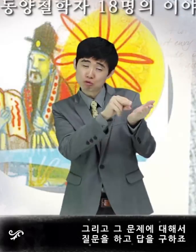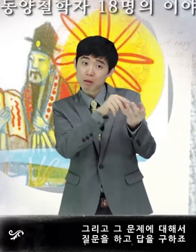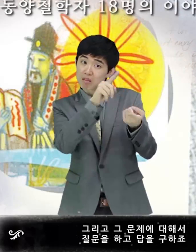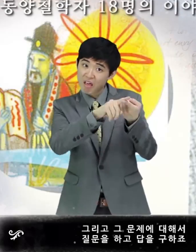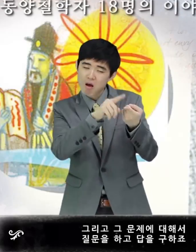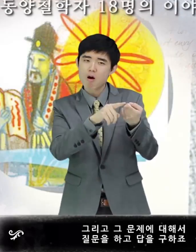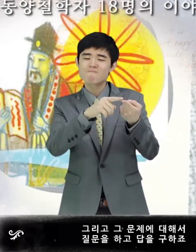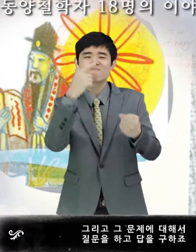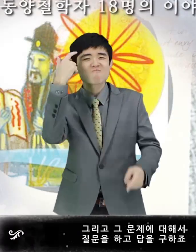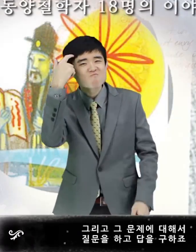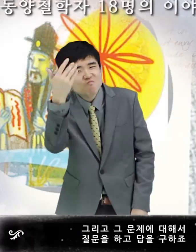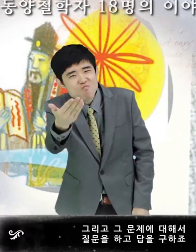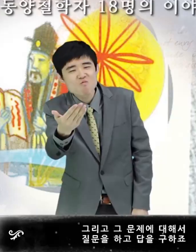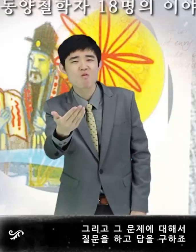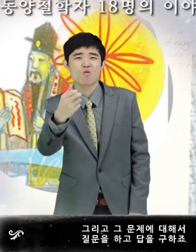질문을 하고 답을 구하죠.